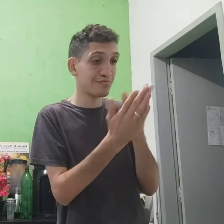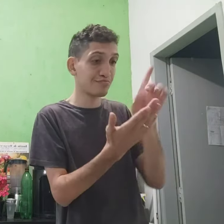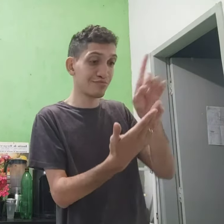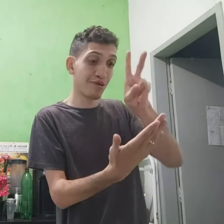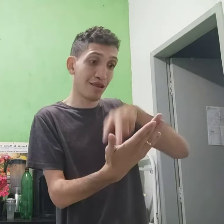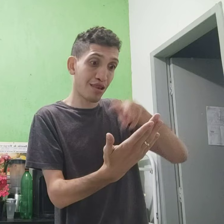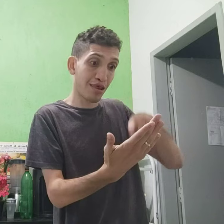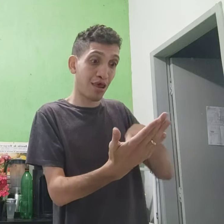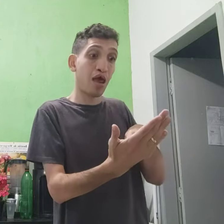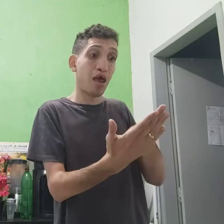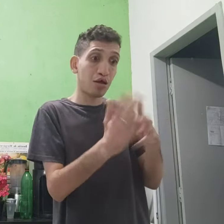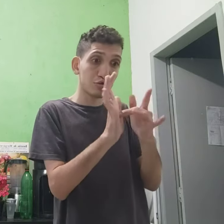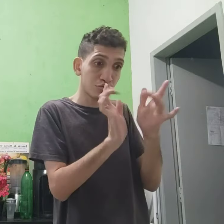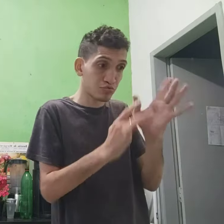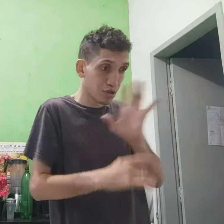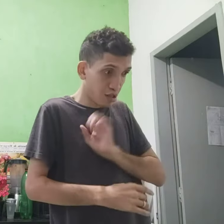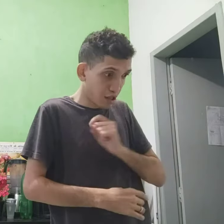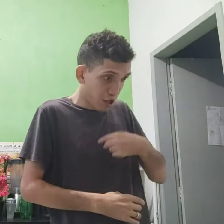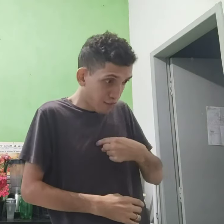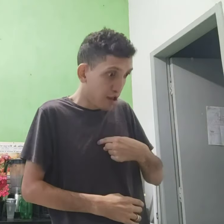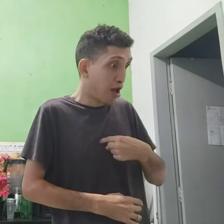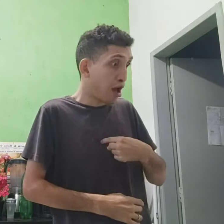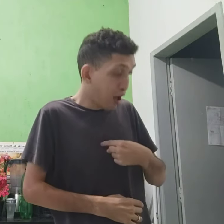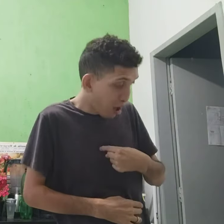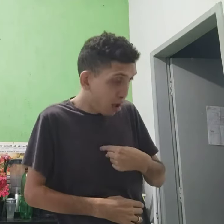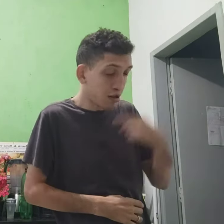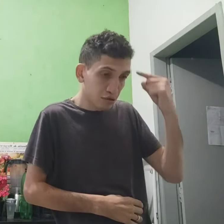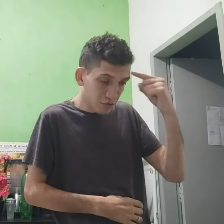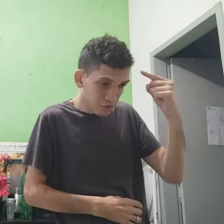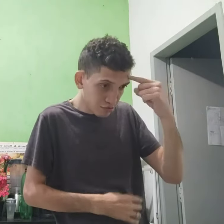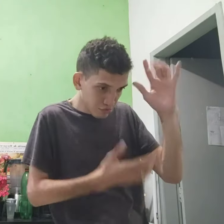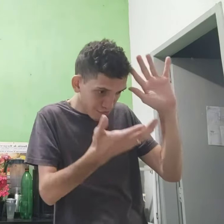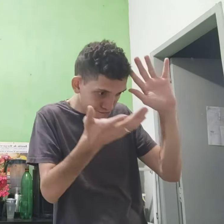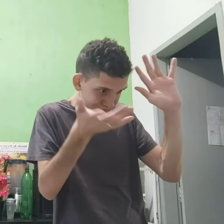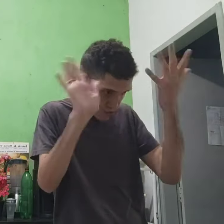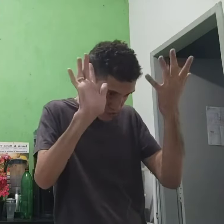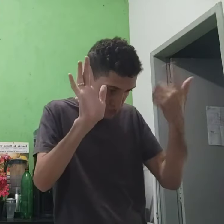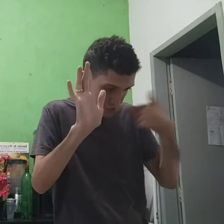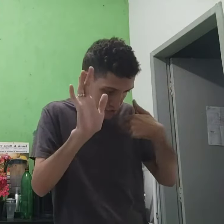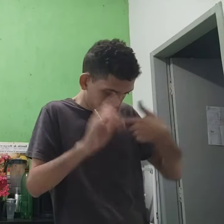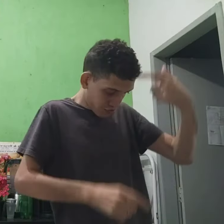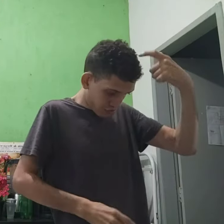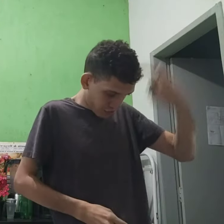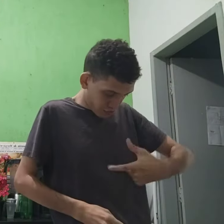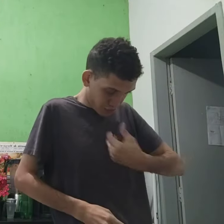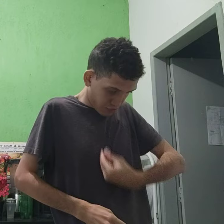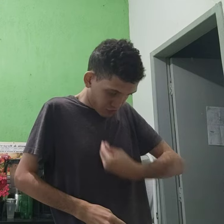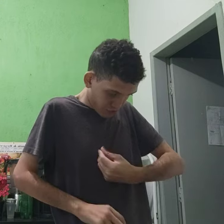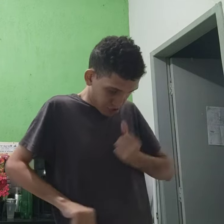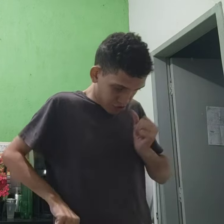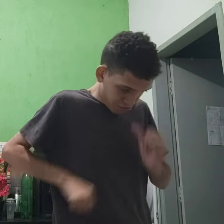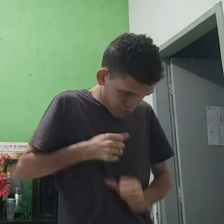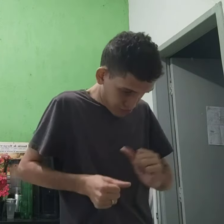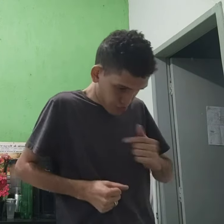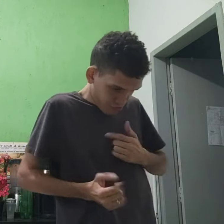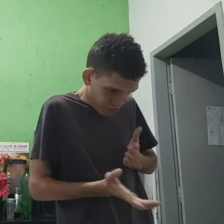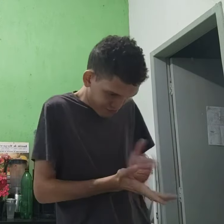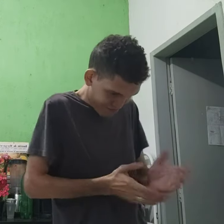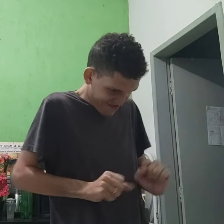conheceu a Bíblia, a ler. Jesus ama eu, a pensamento é mudar. Eu, que é sua vida,